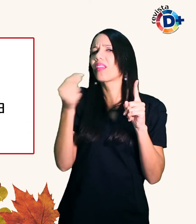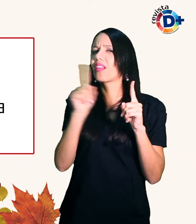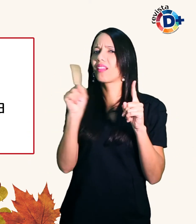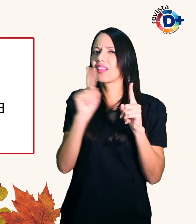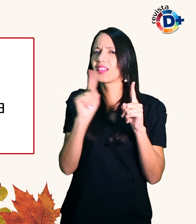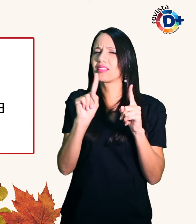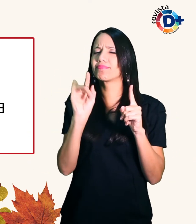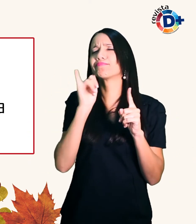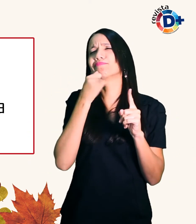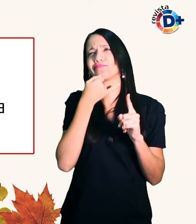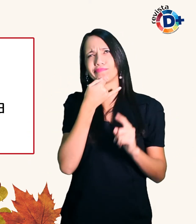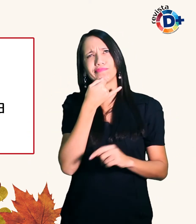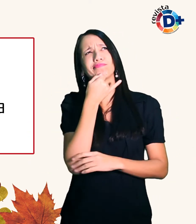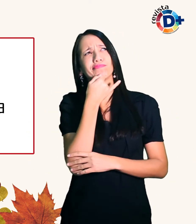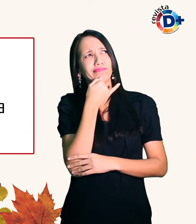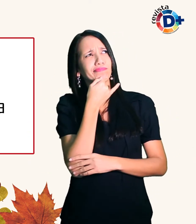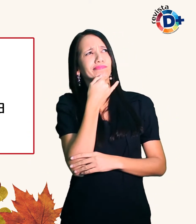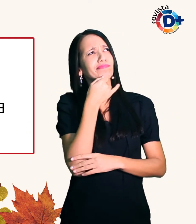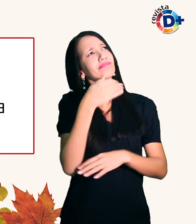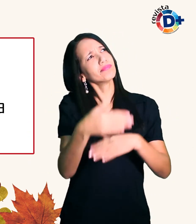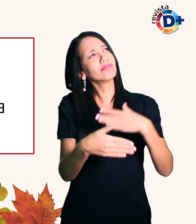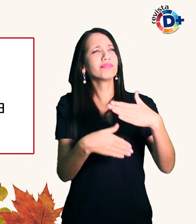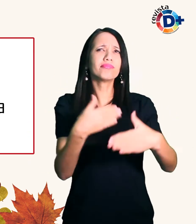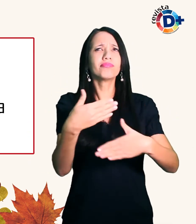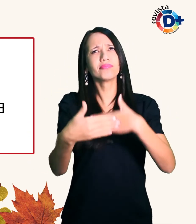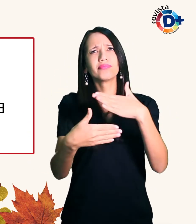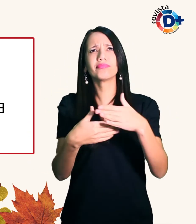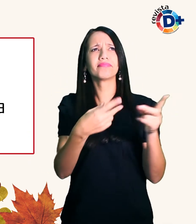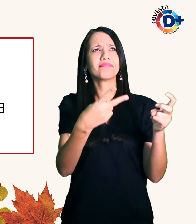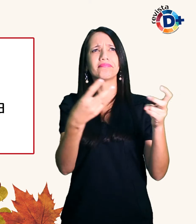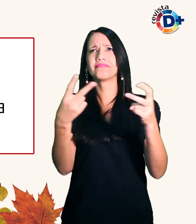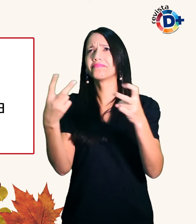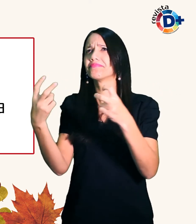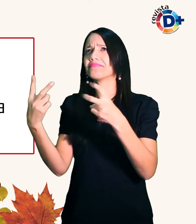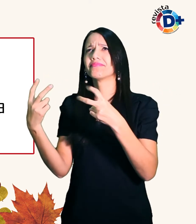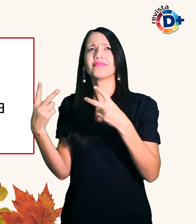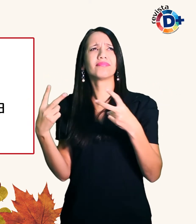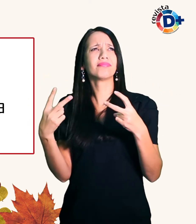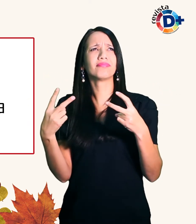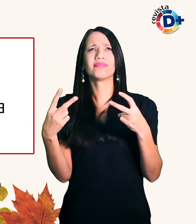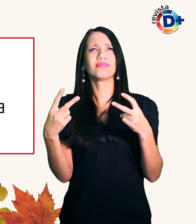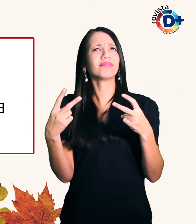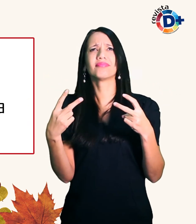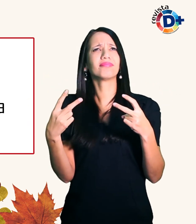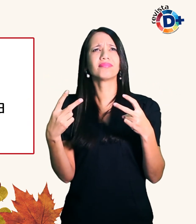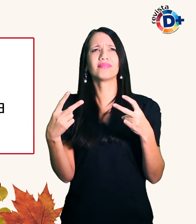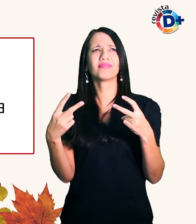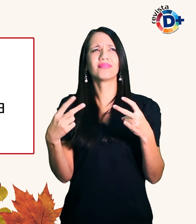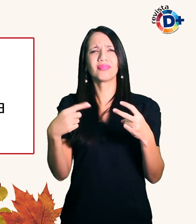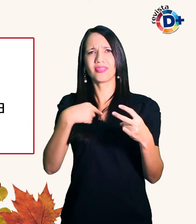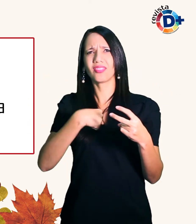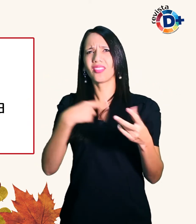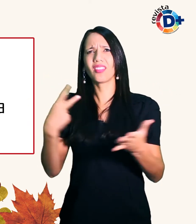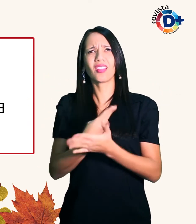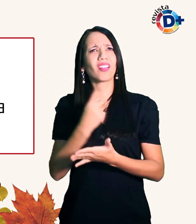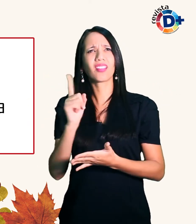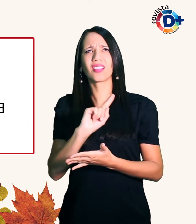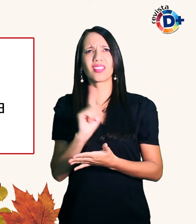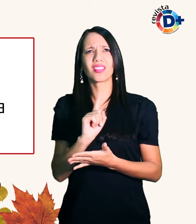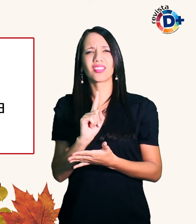triste Depois de um tempo percebeu que não era ele quem estava errado Quem for gostar de